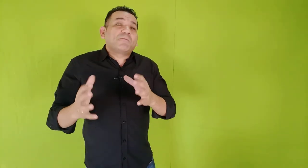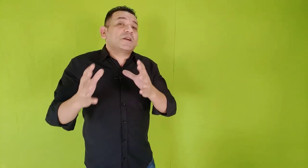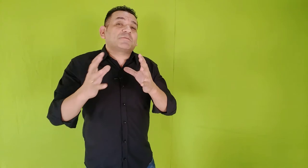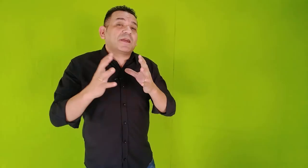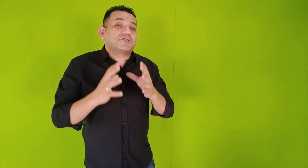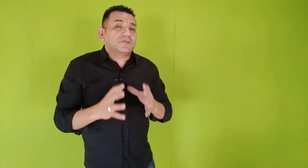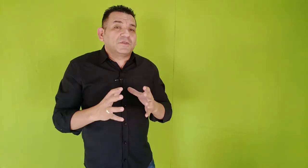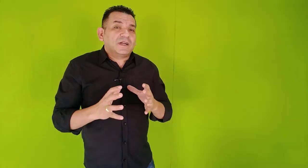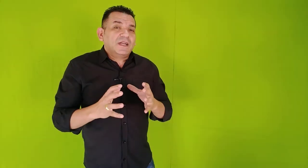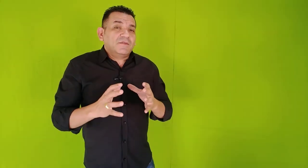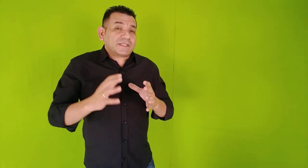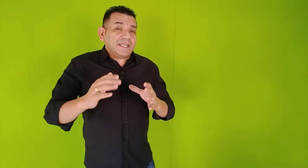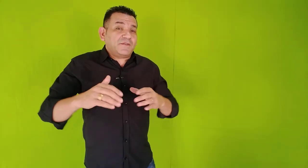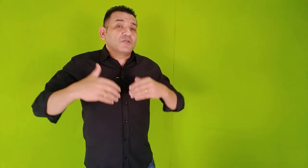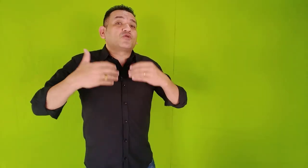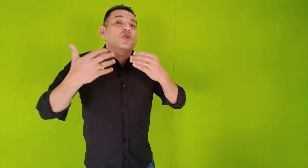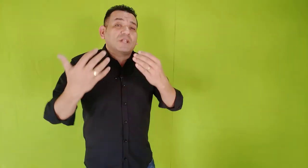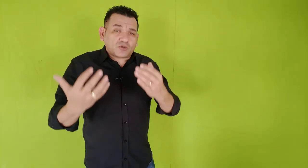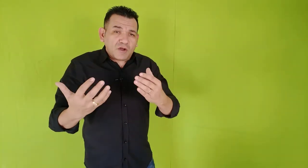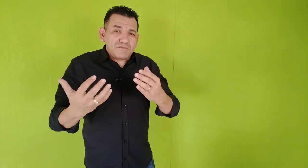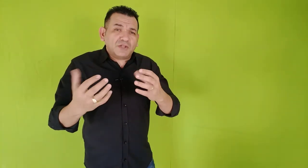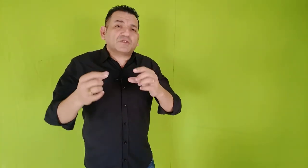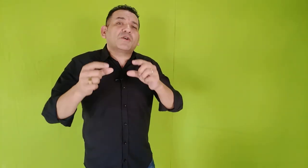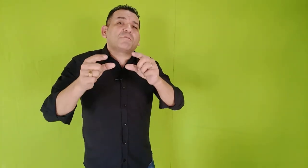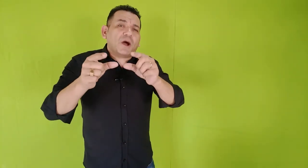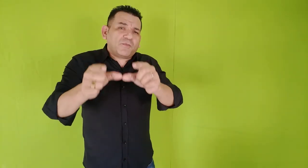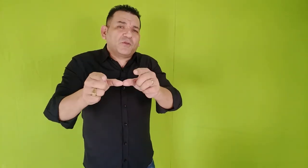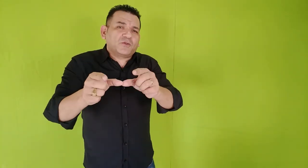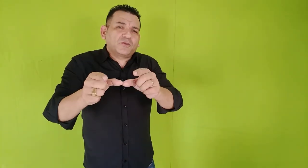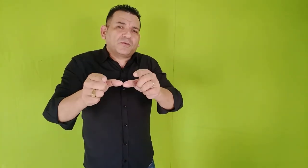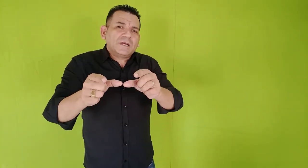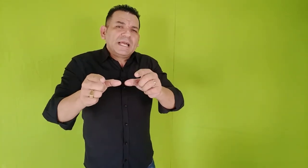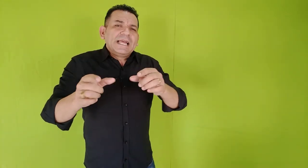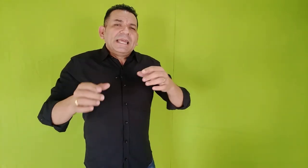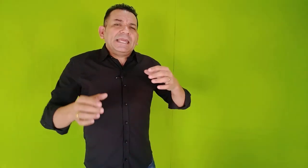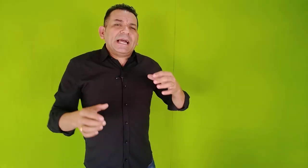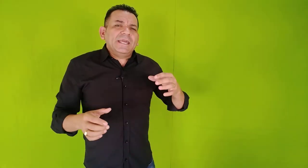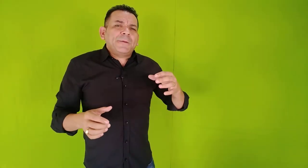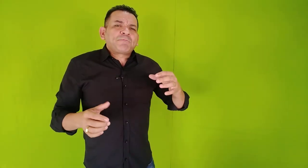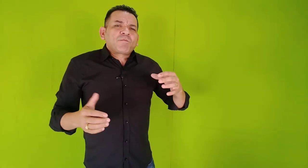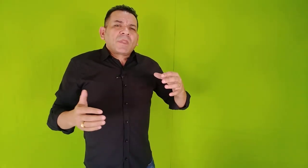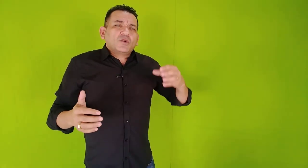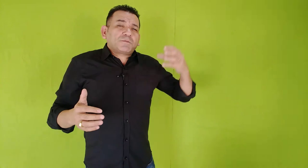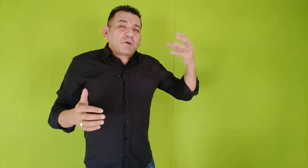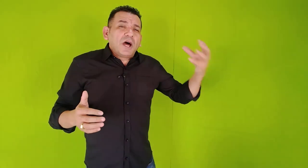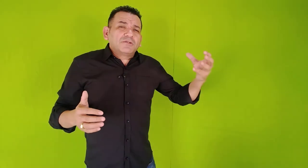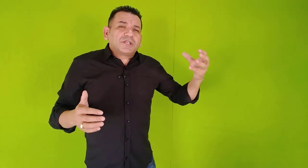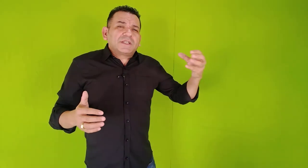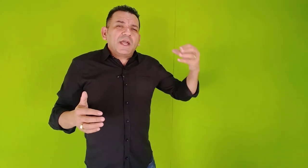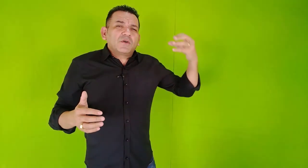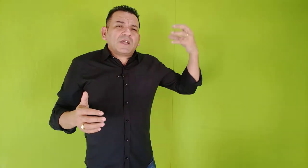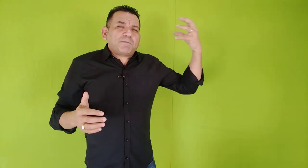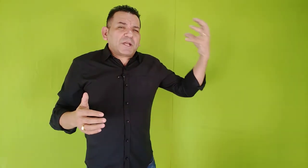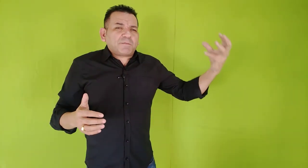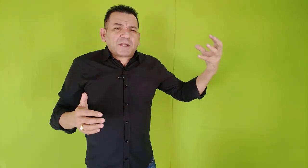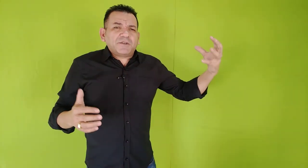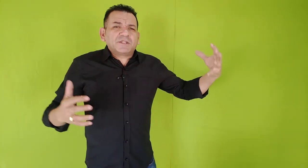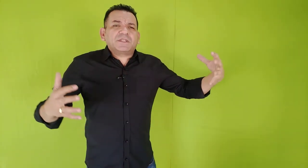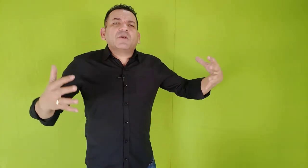perspectiva. Você inventou na sua mente o teu próprio futuro. E aí os planos de Deus, a perspectiva de Deus